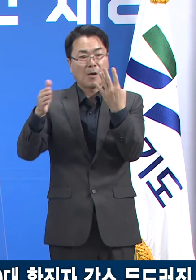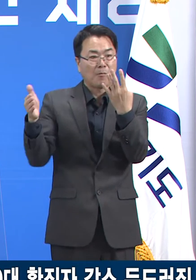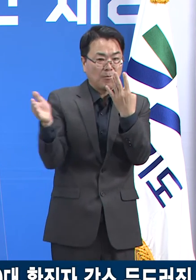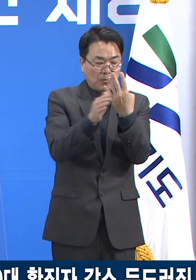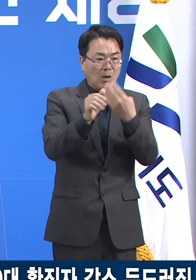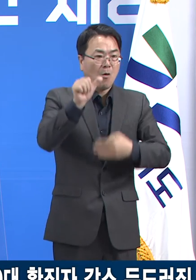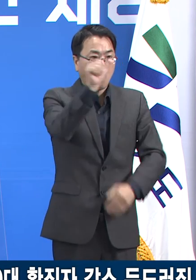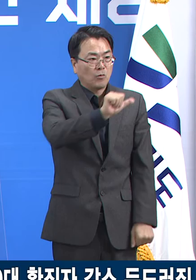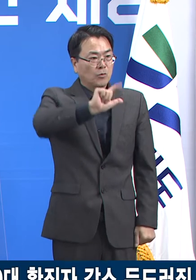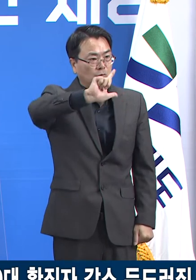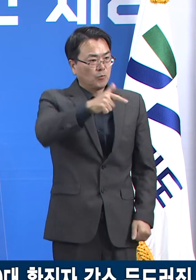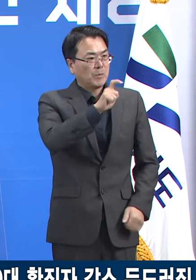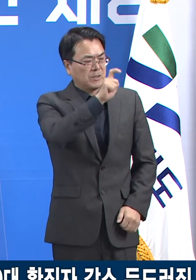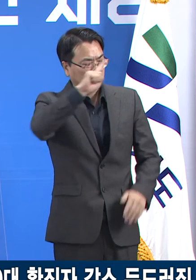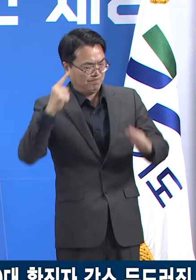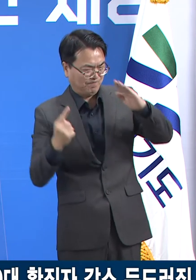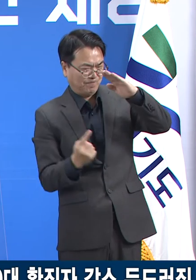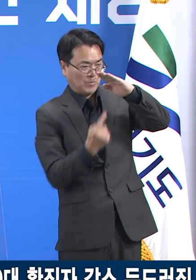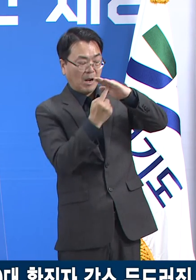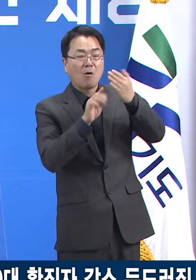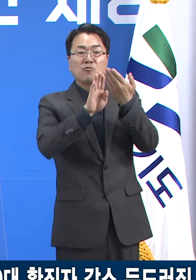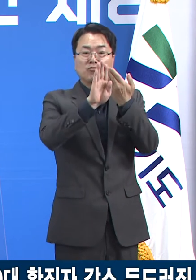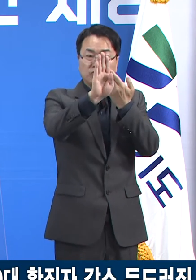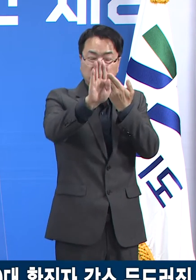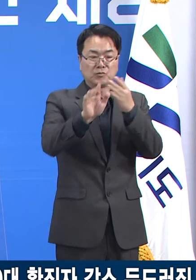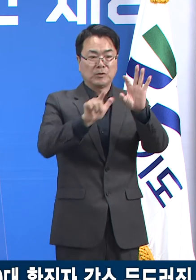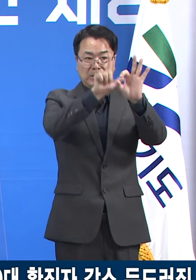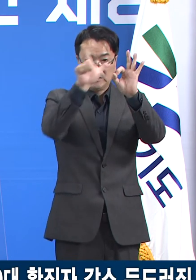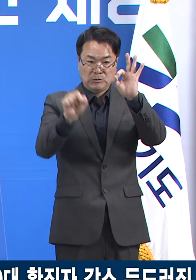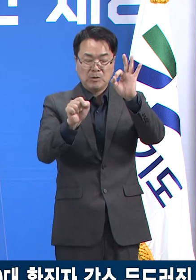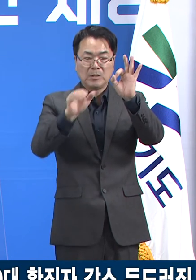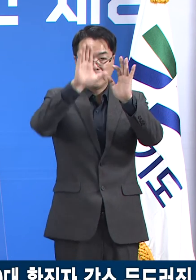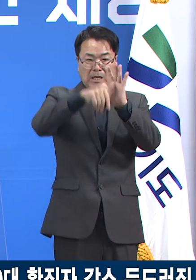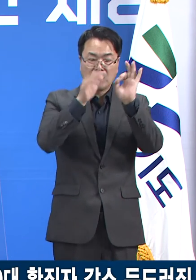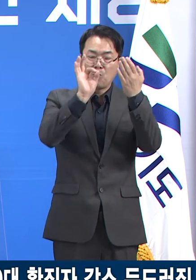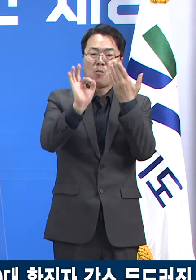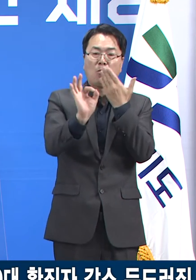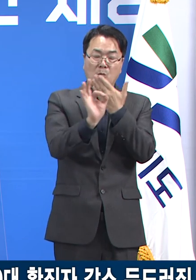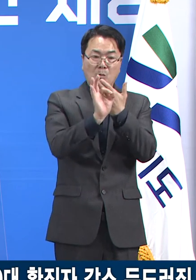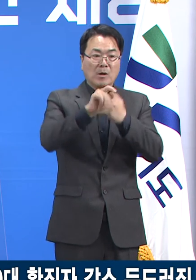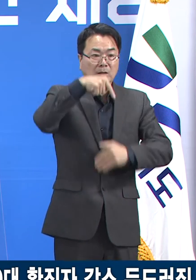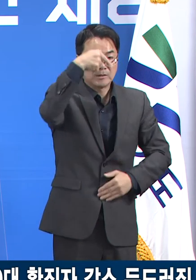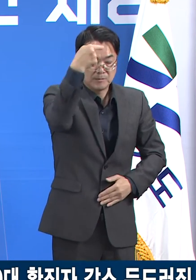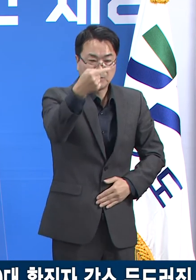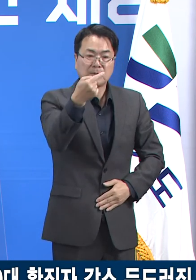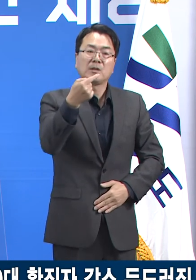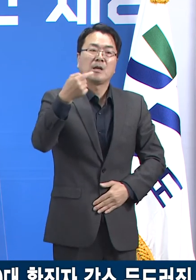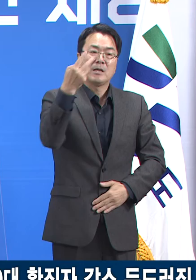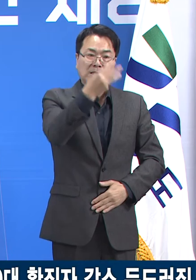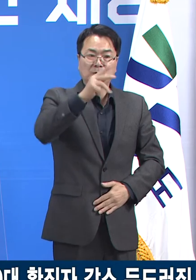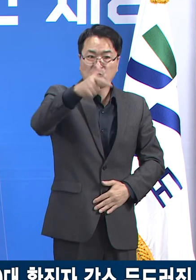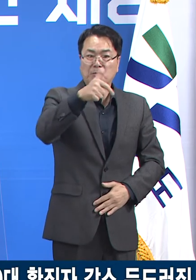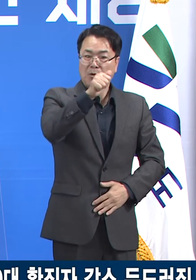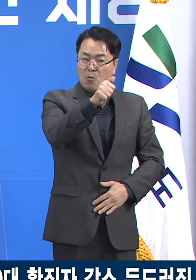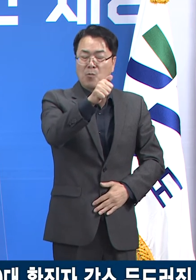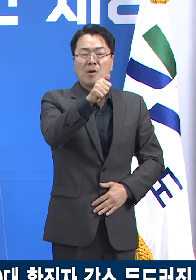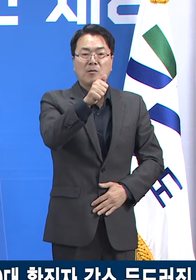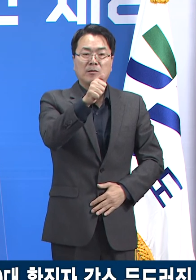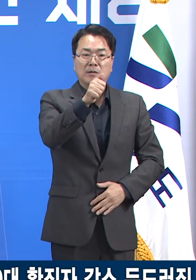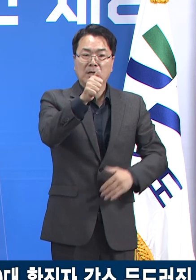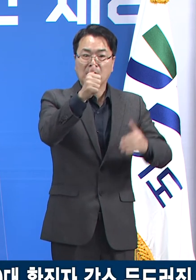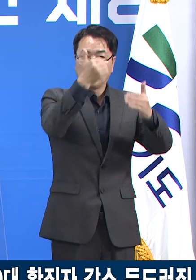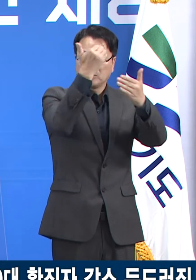,610명을 정점으로 10월 1주차에 4,515명, 10월 2주차 3,658명으로